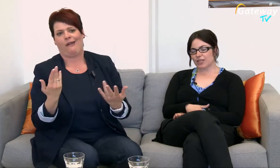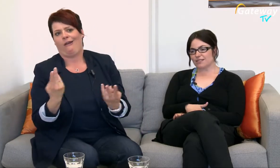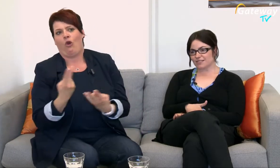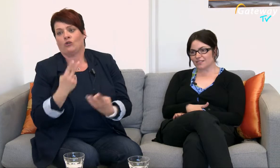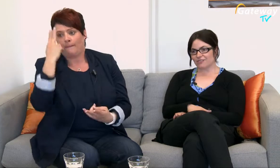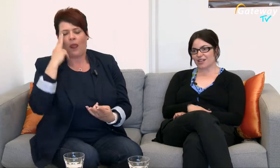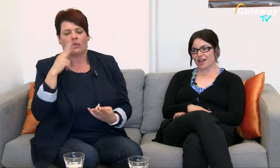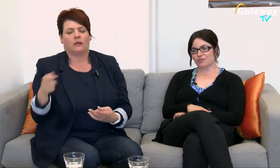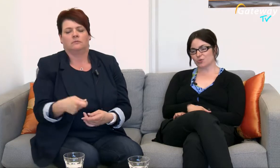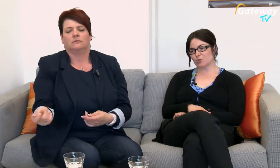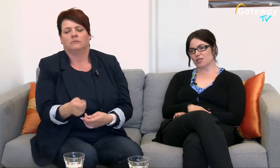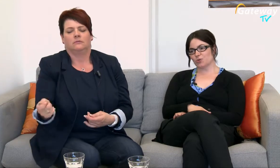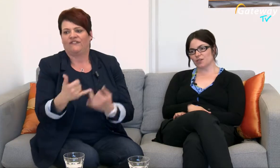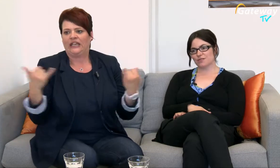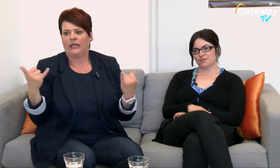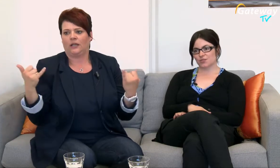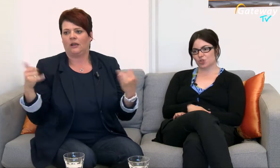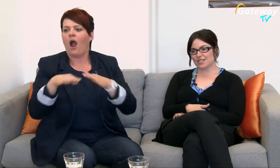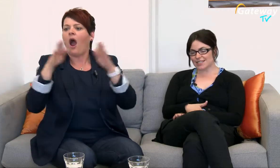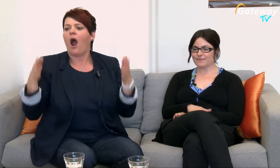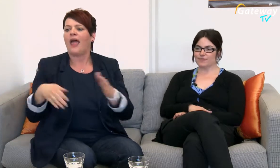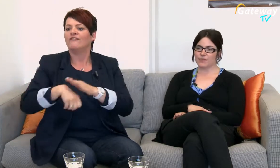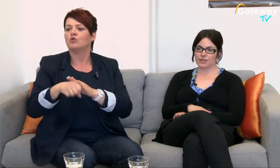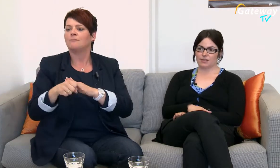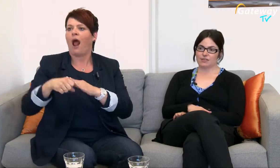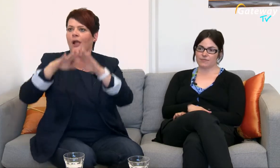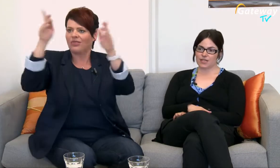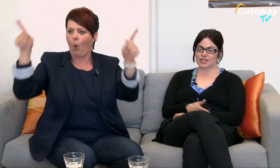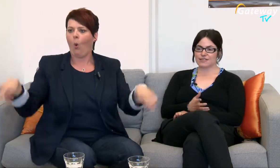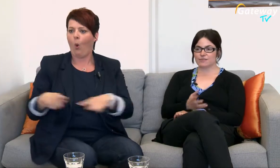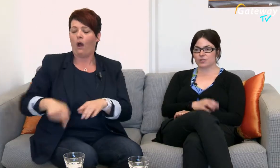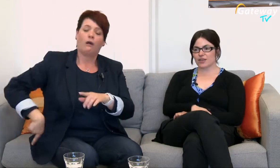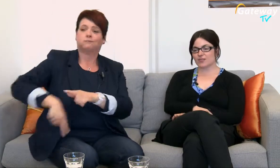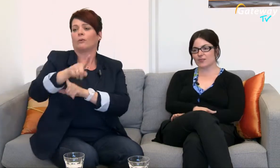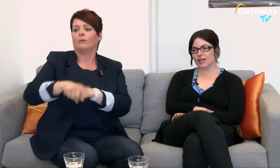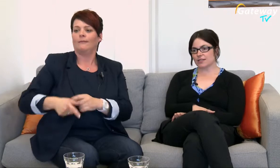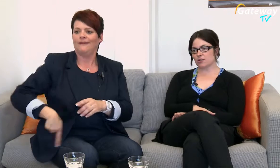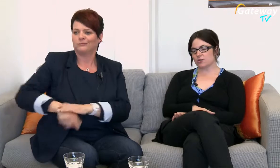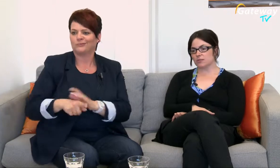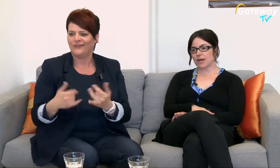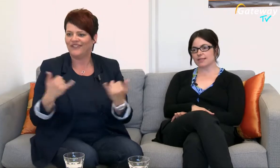blind auf ein Hallenfußballtor zu schießen Also das ist sowas, was wir halt dann auch gemeinsam